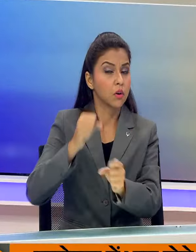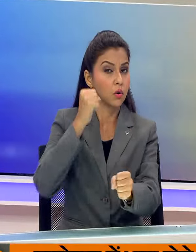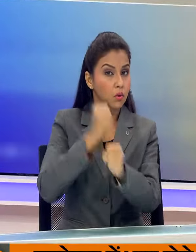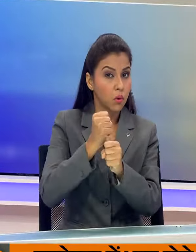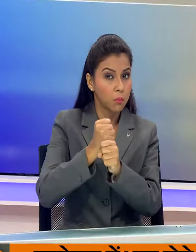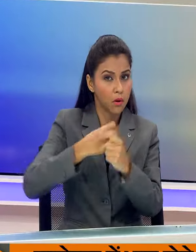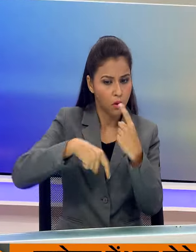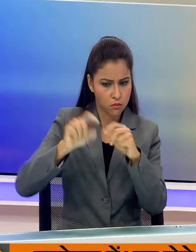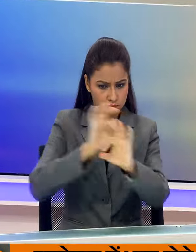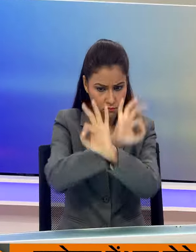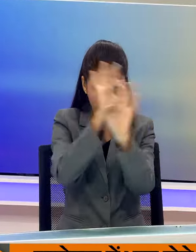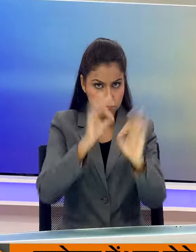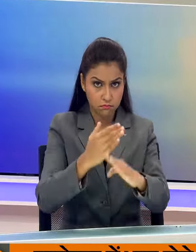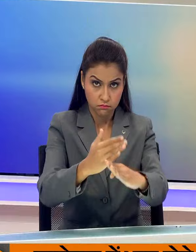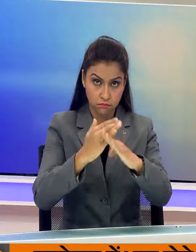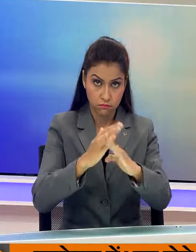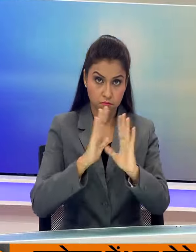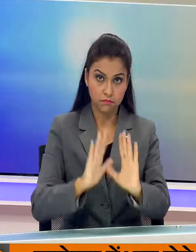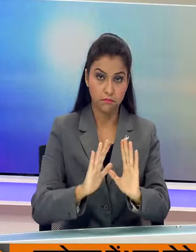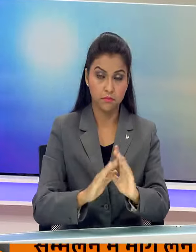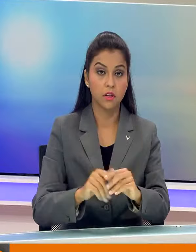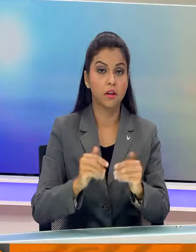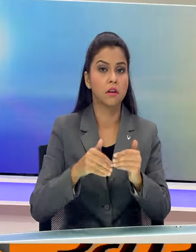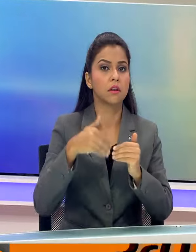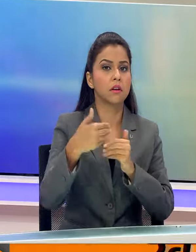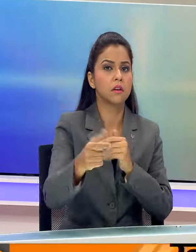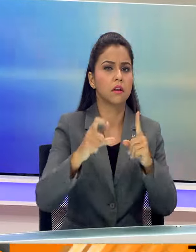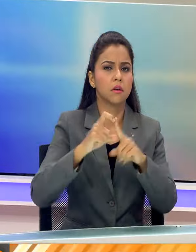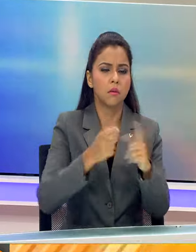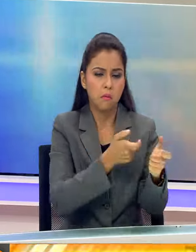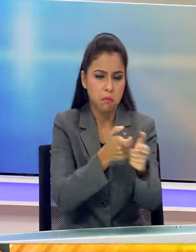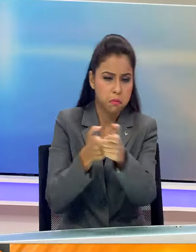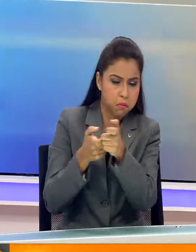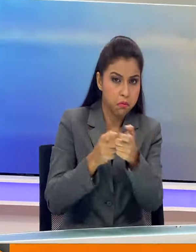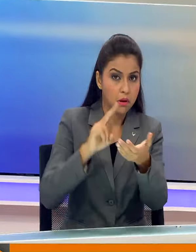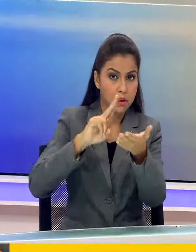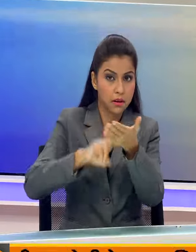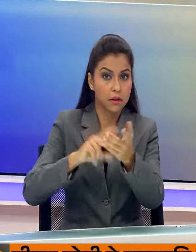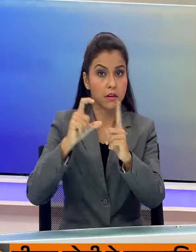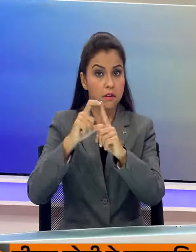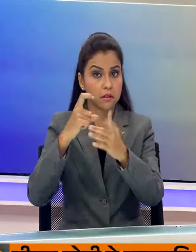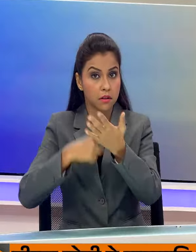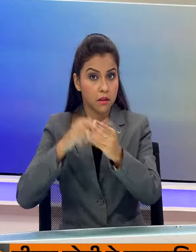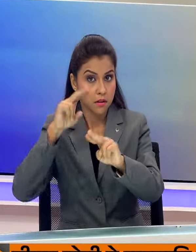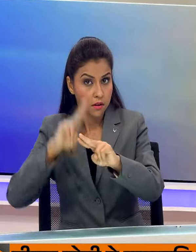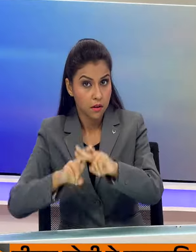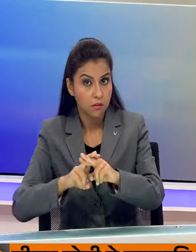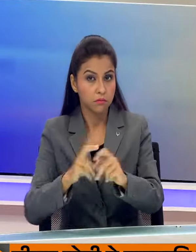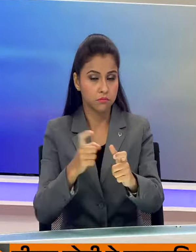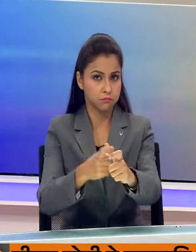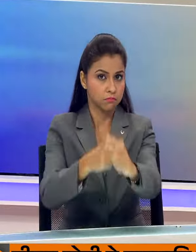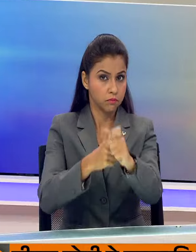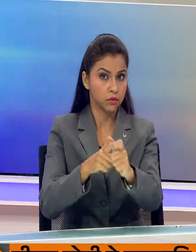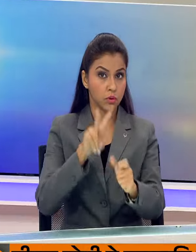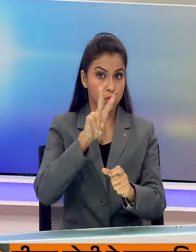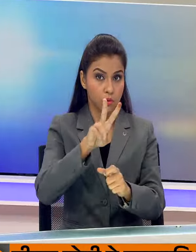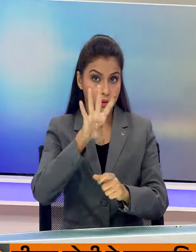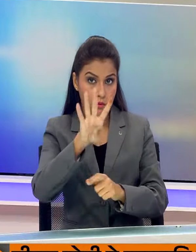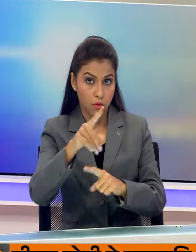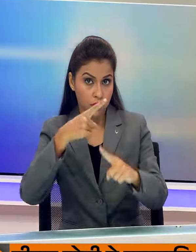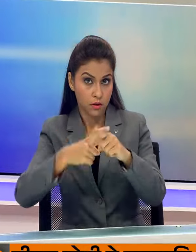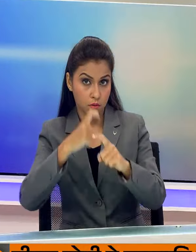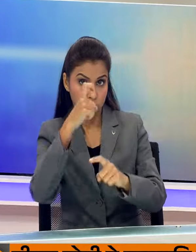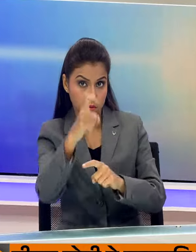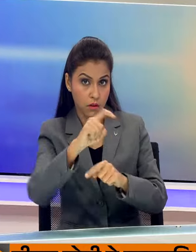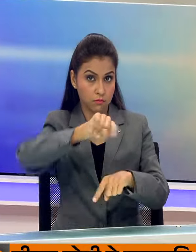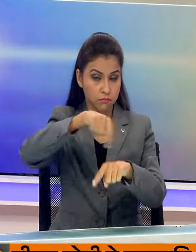सभी तैयारिय कर ली है अगनीशमन सेवा और NDRF की कर्मियों को तेनात कर दिया गया है और चौबीस घंटे